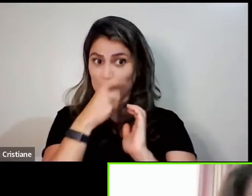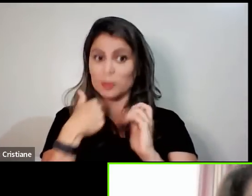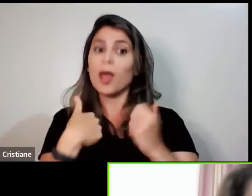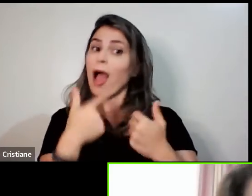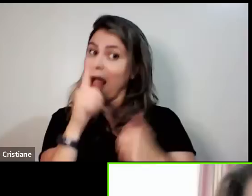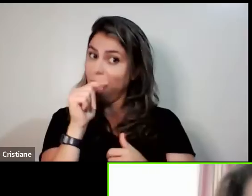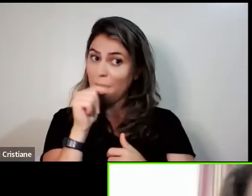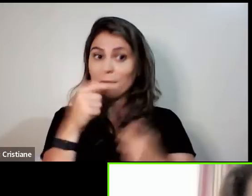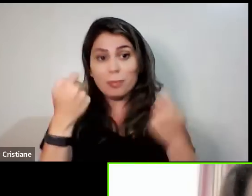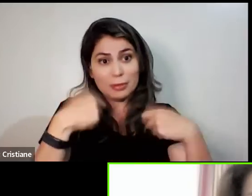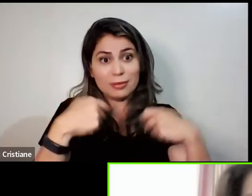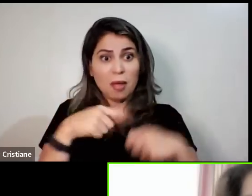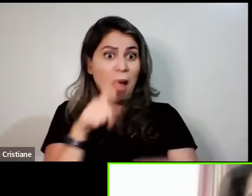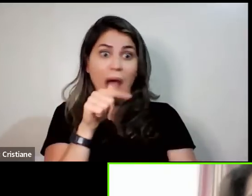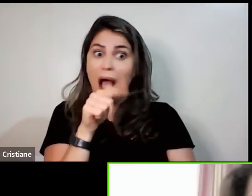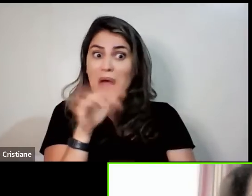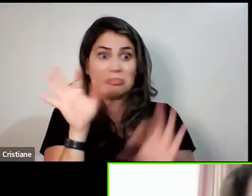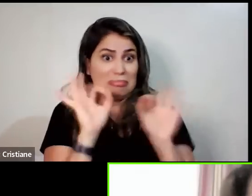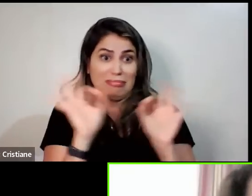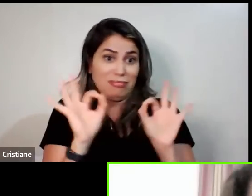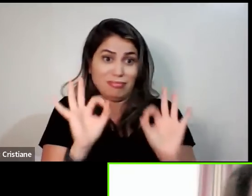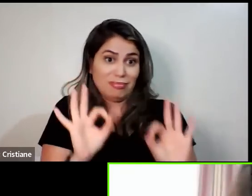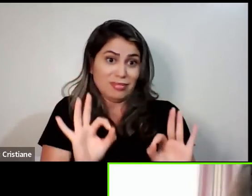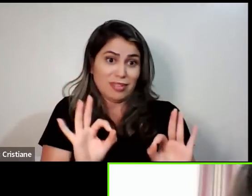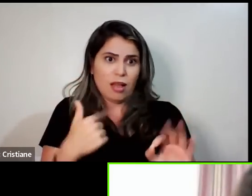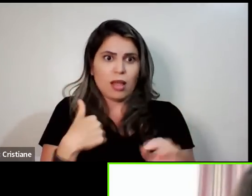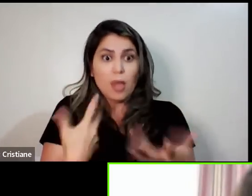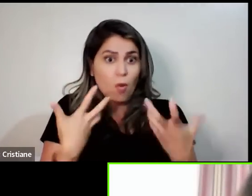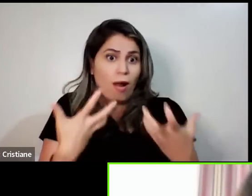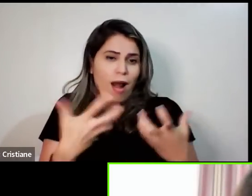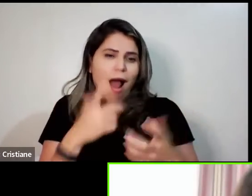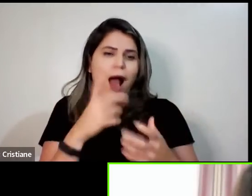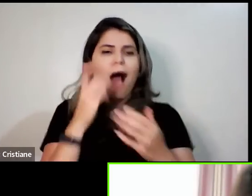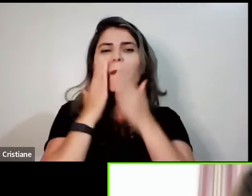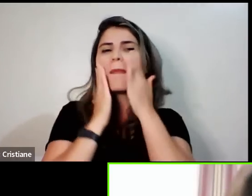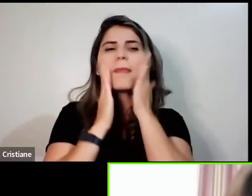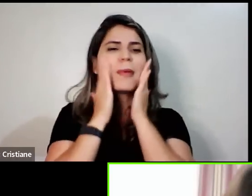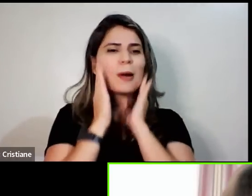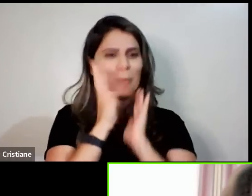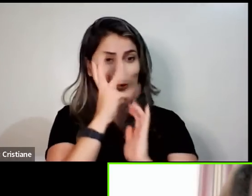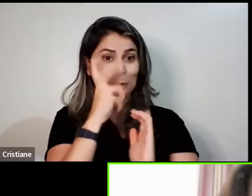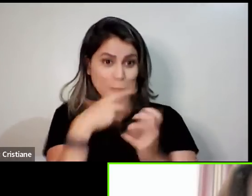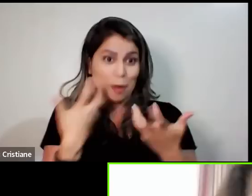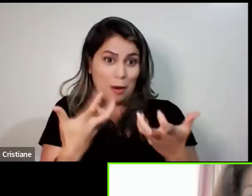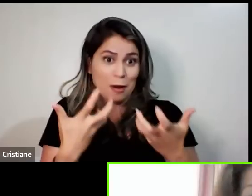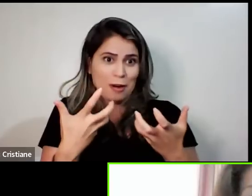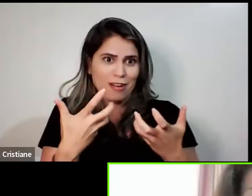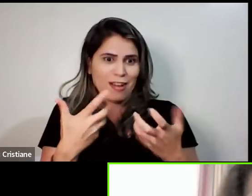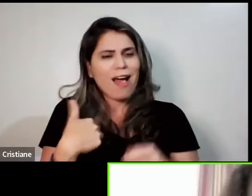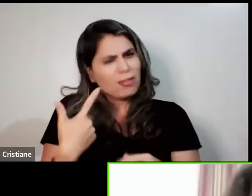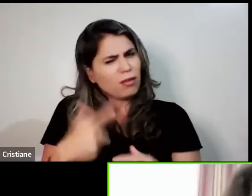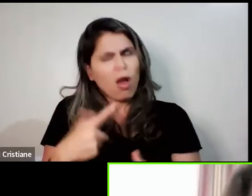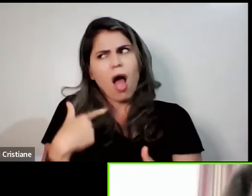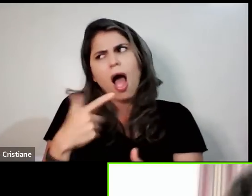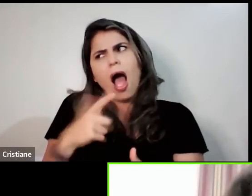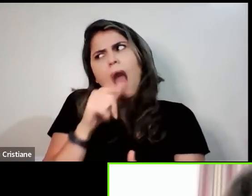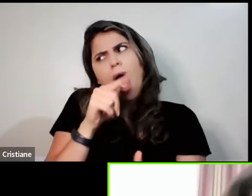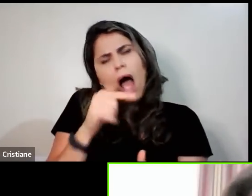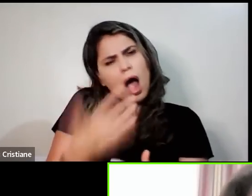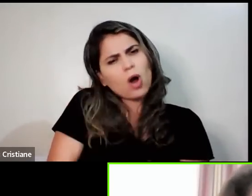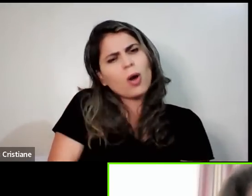E eu não tomava água. Então, como é que eu ia ter uma pele bonita se eu não tomava água? Eu pensava assim, no lado da